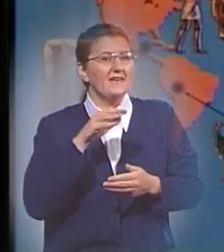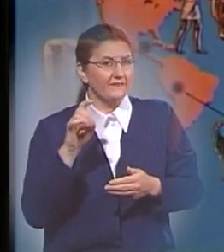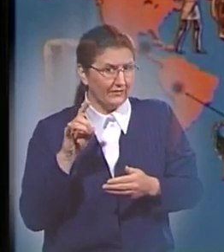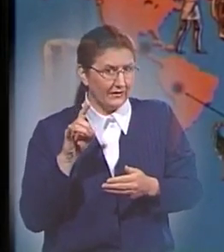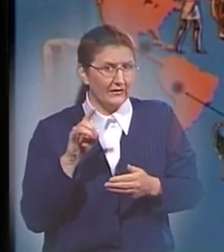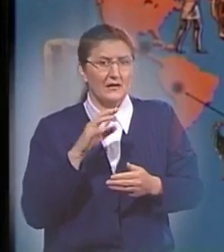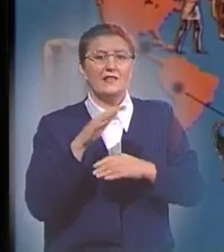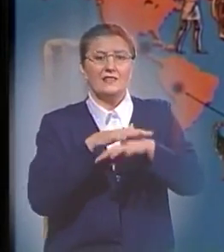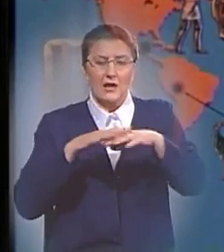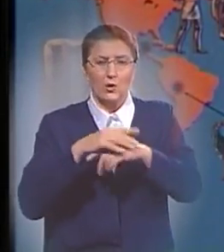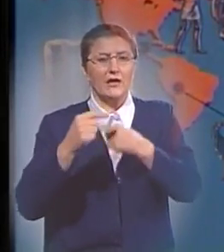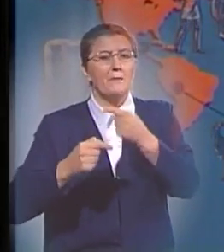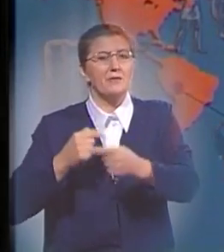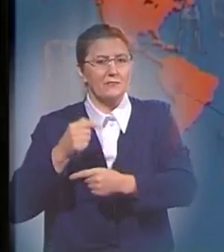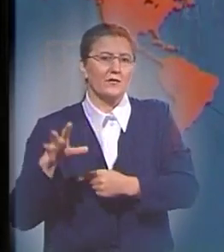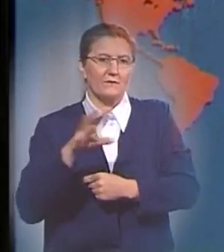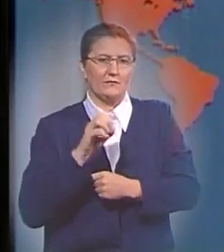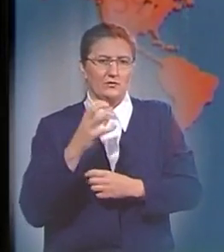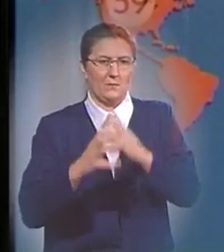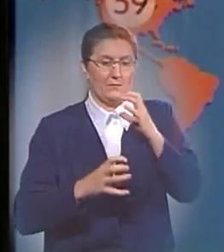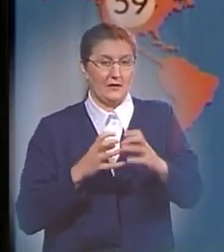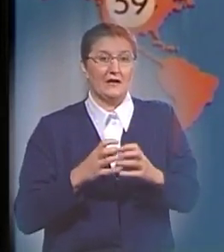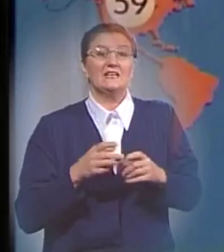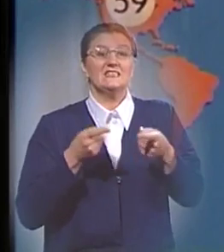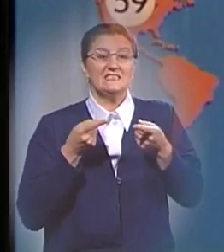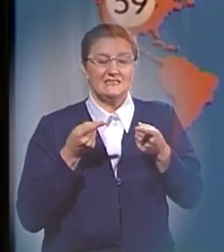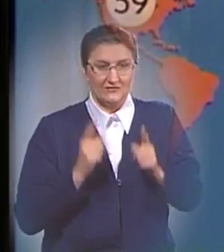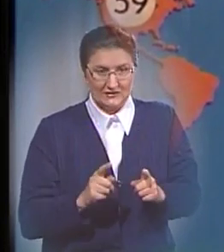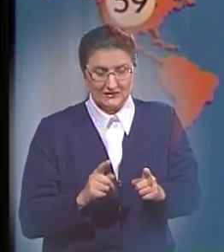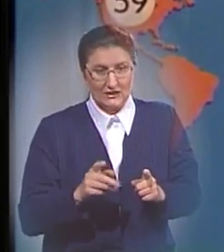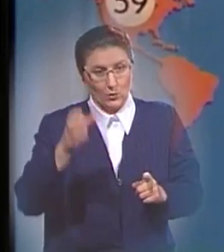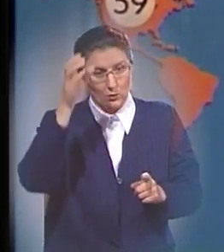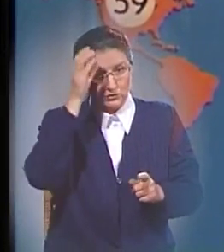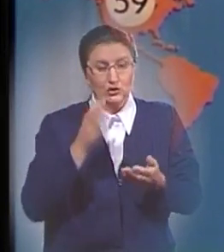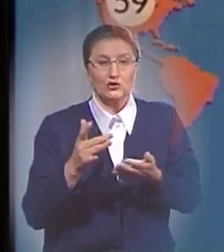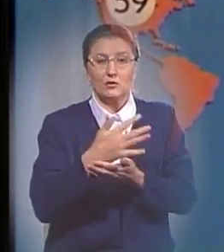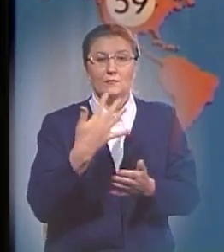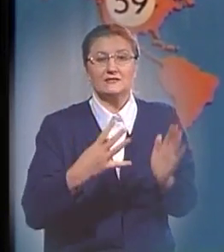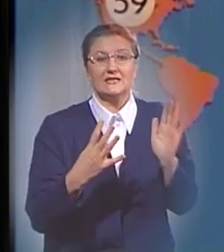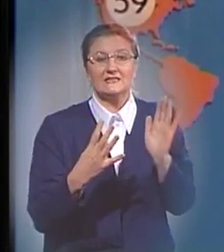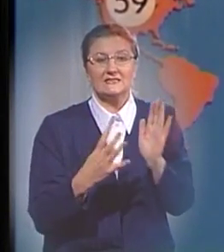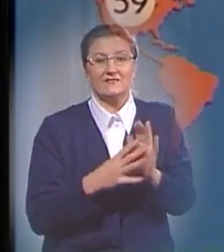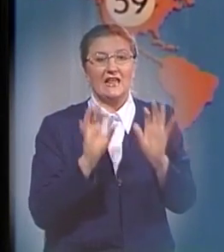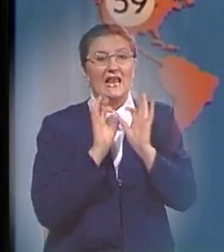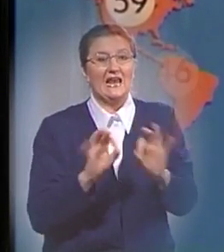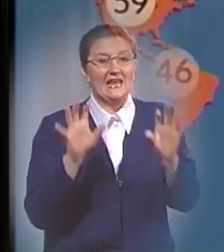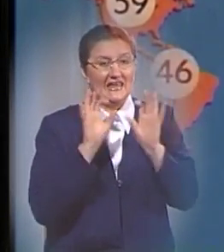племен во всем мире. В действительности антропологами собрано 59 легенд о наводнении у